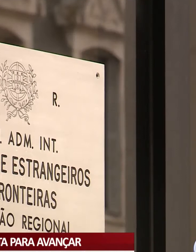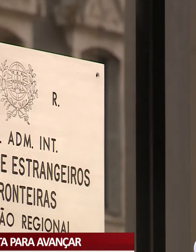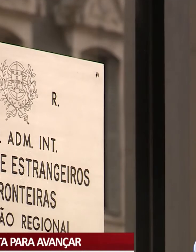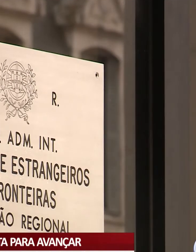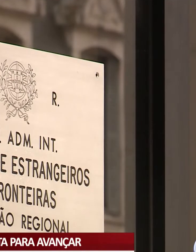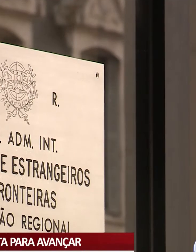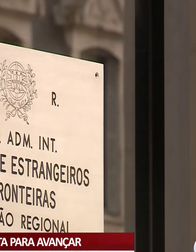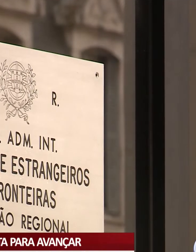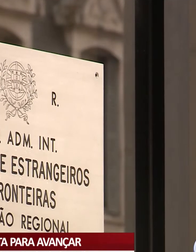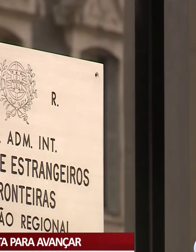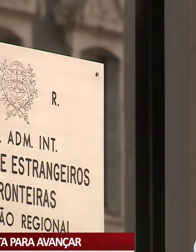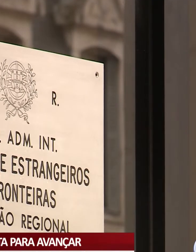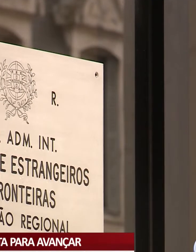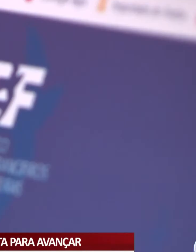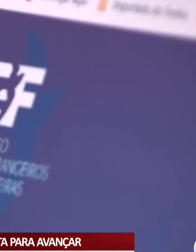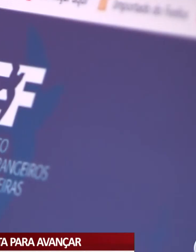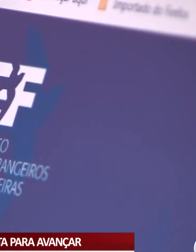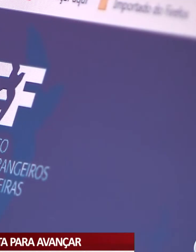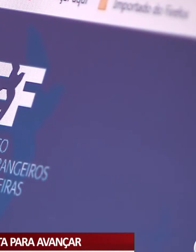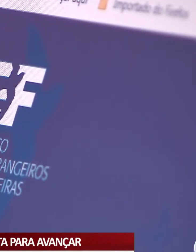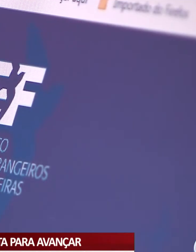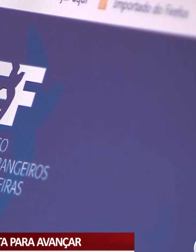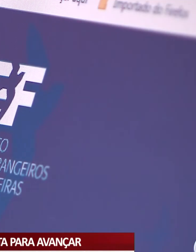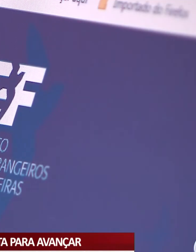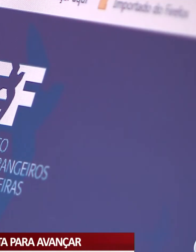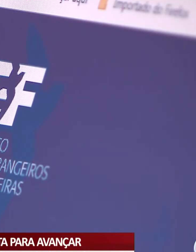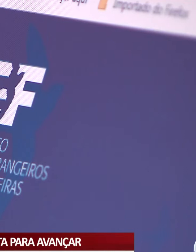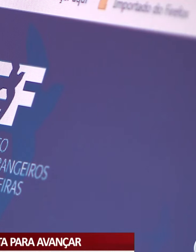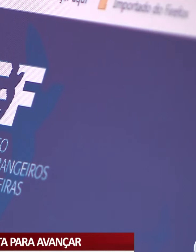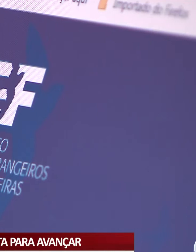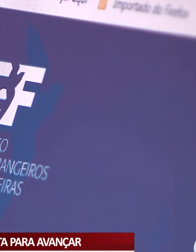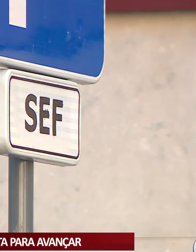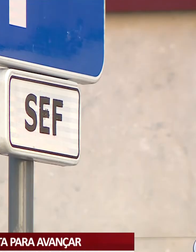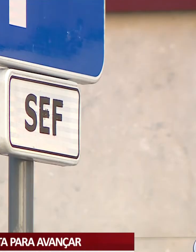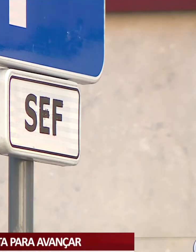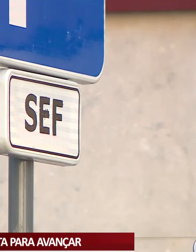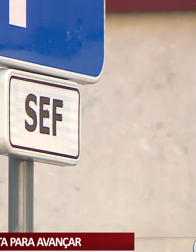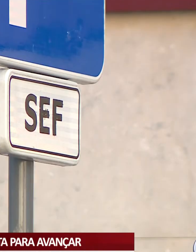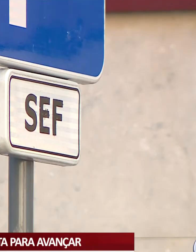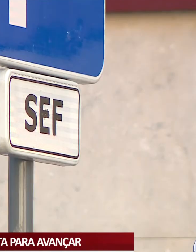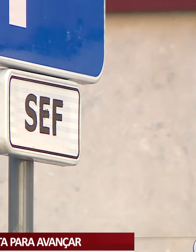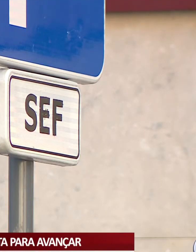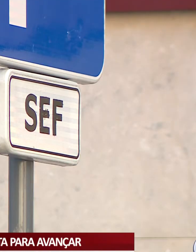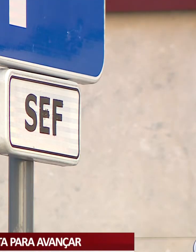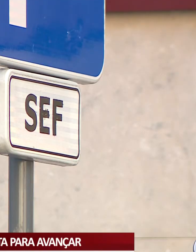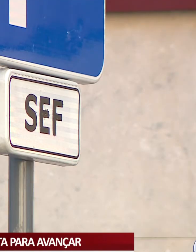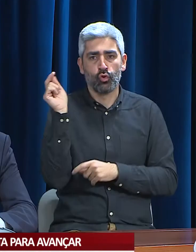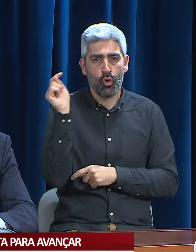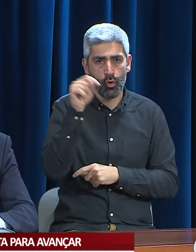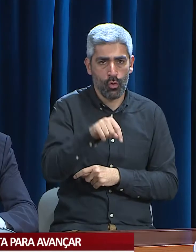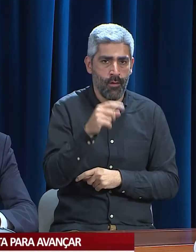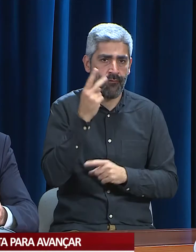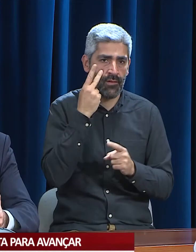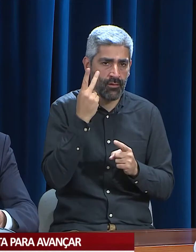referi, dos direitos humanos e dos compromissos internacionais do Estado português para com aqueles que nos escolham para